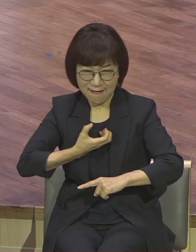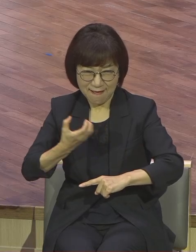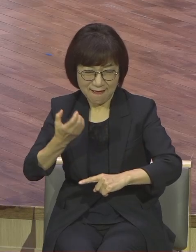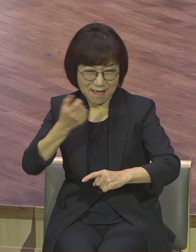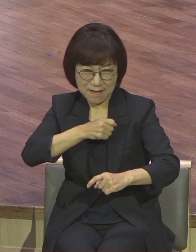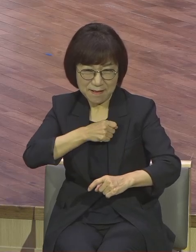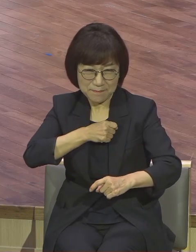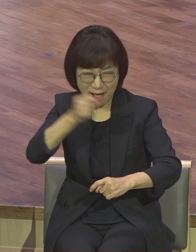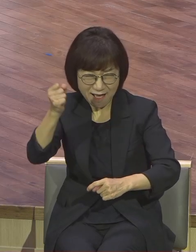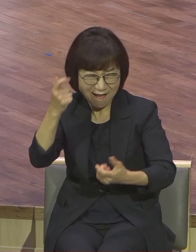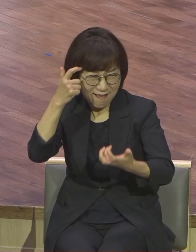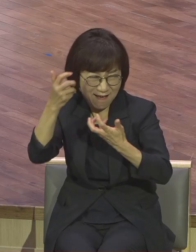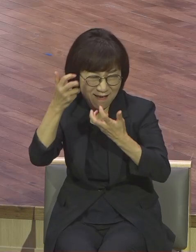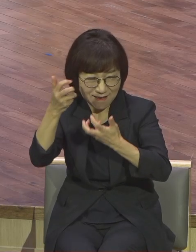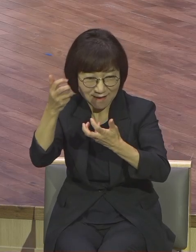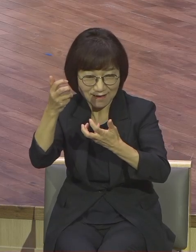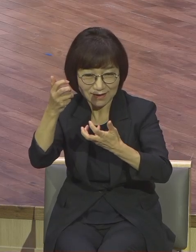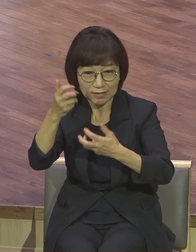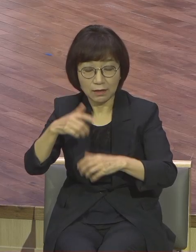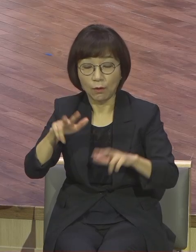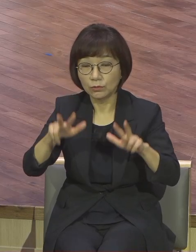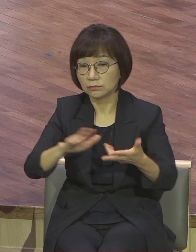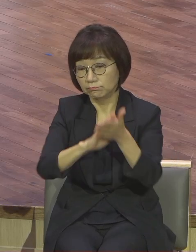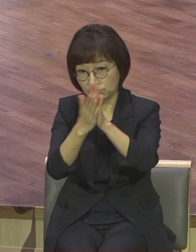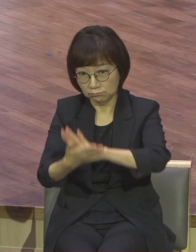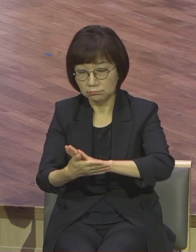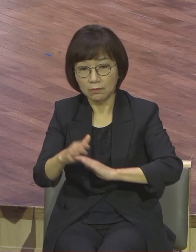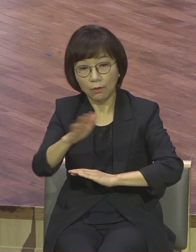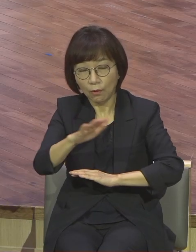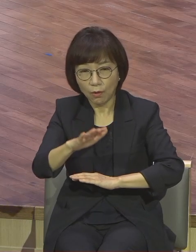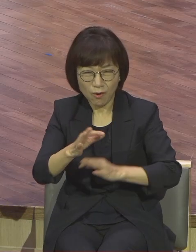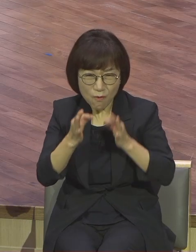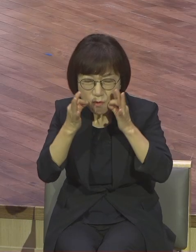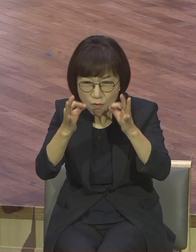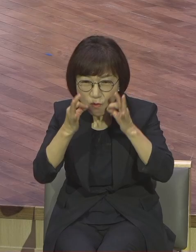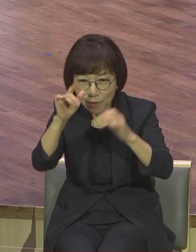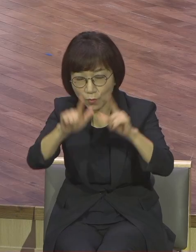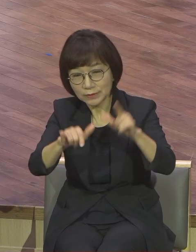다했나 최선을 다했는데 노메달이다 괜찮다